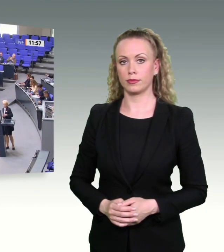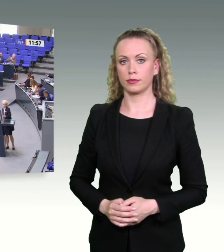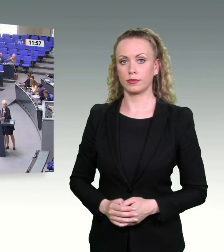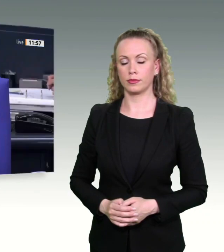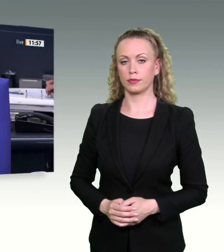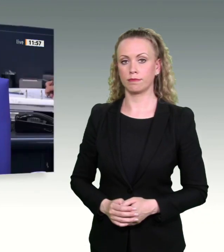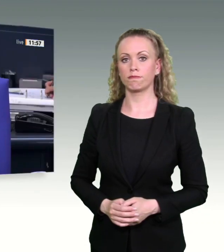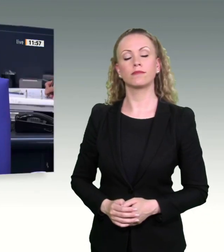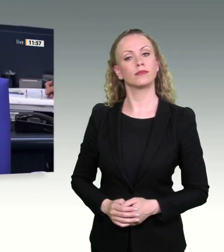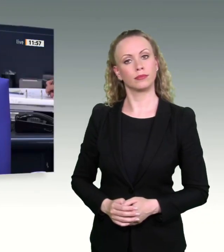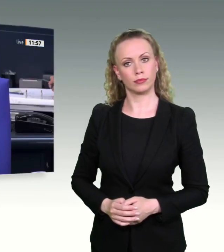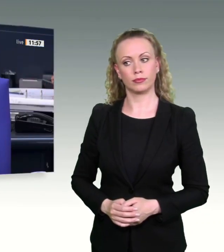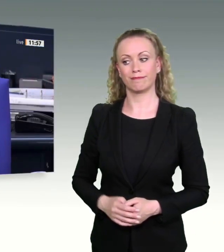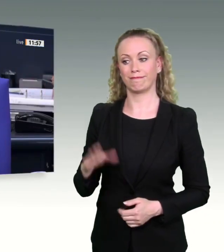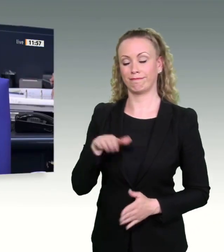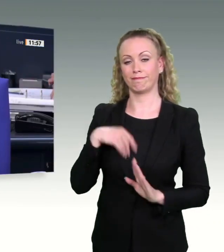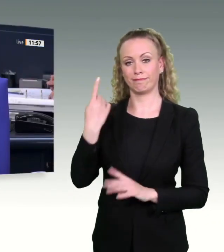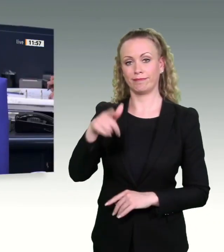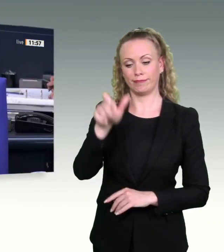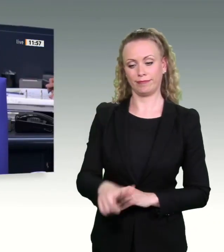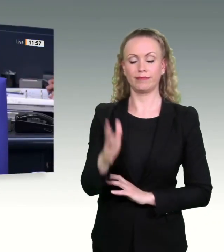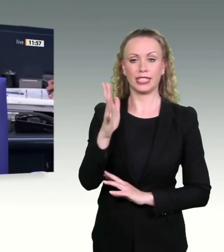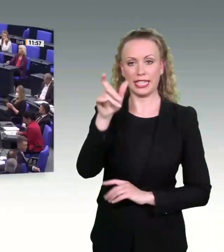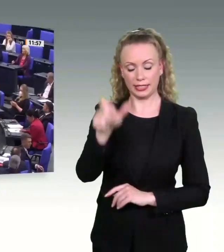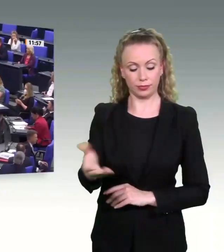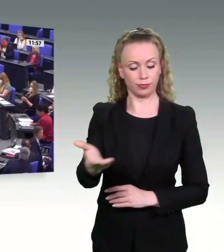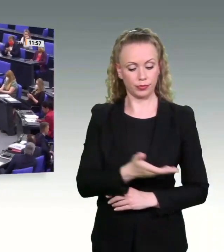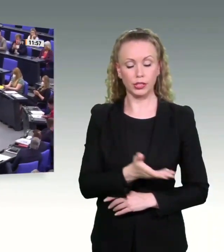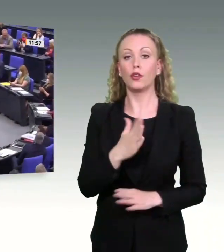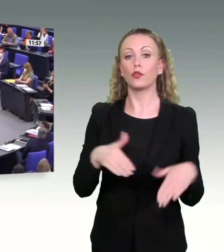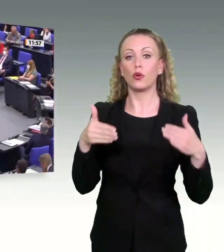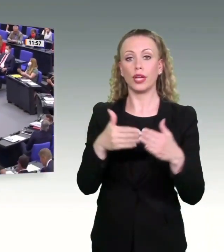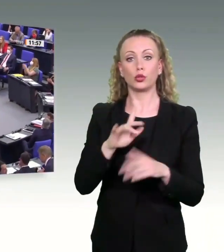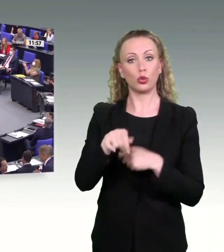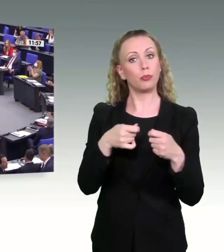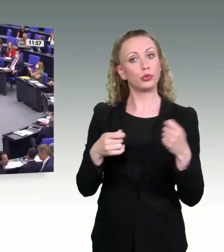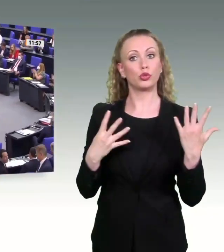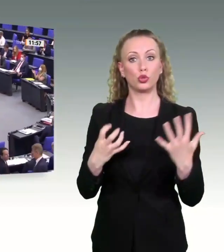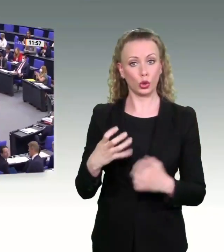Das Wort hat der Kollege Lukas Wenner für die Fraktion Bündnis 90 Diebrühe.